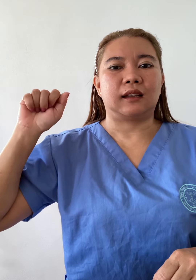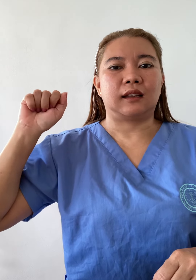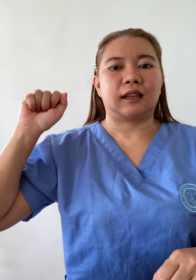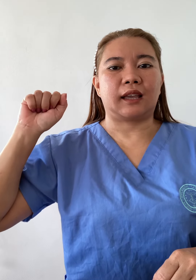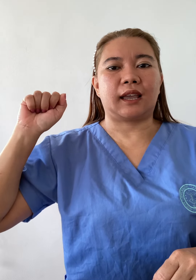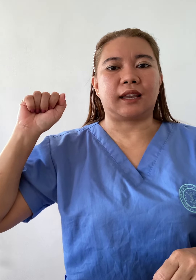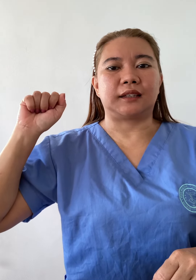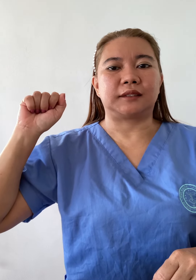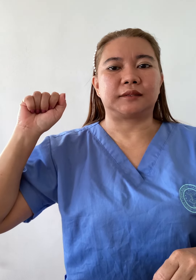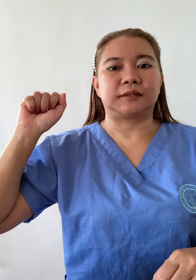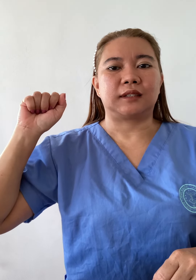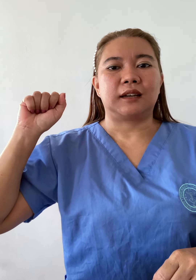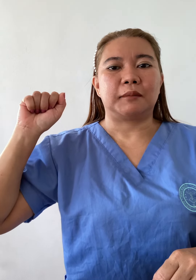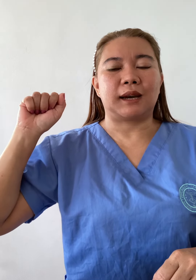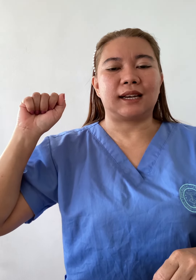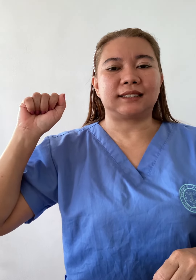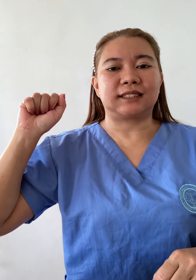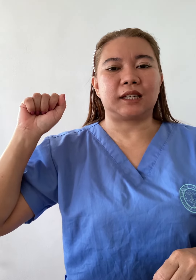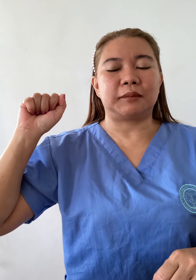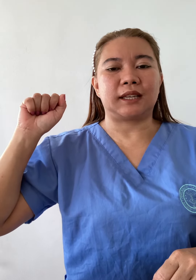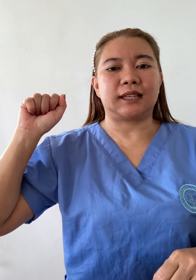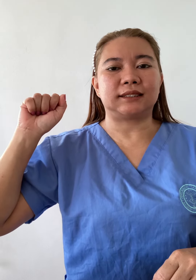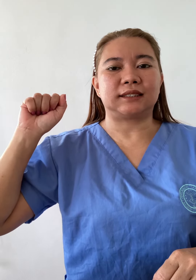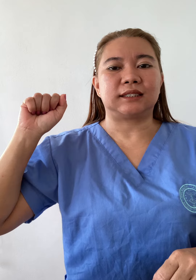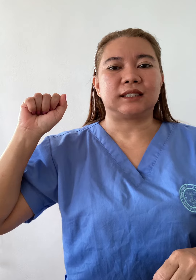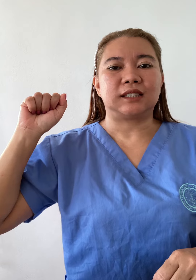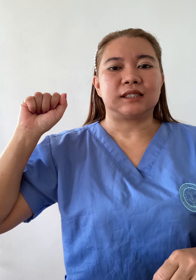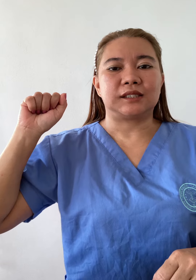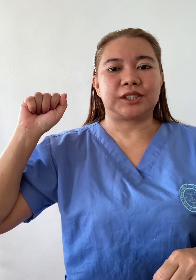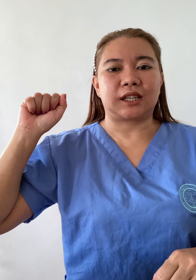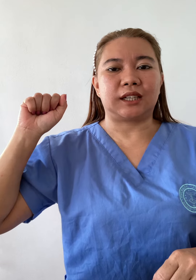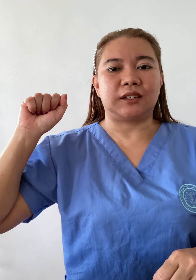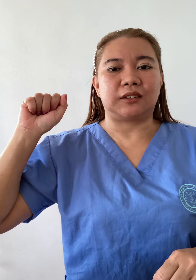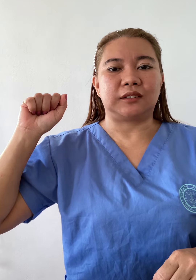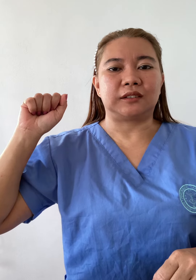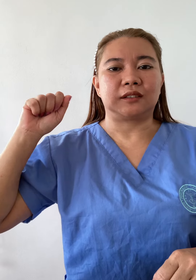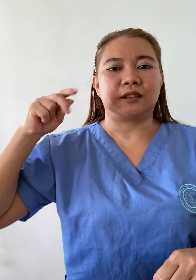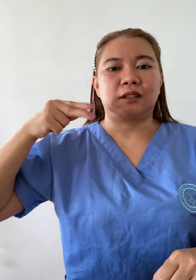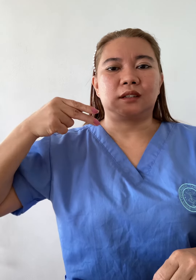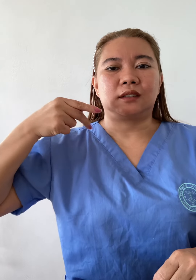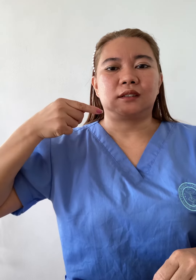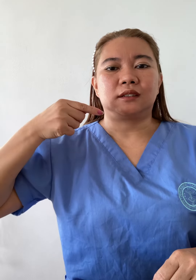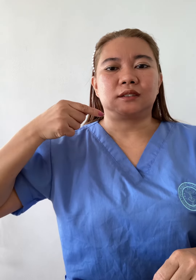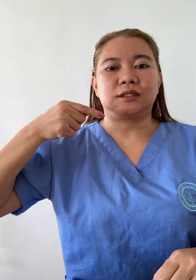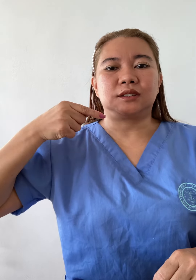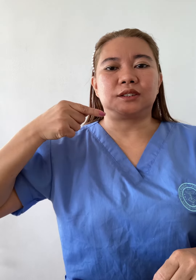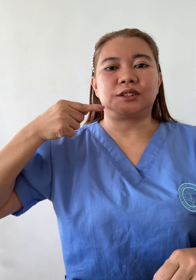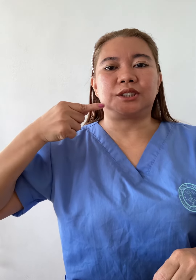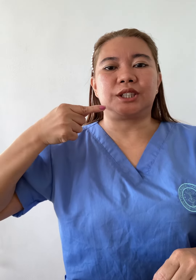A. My last name is Giardino. G,